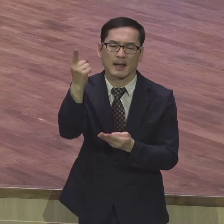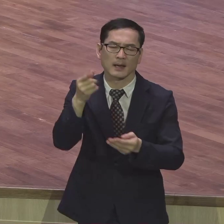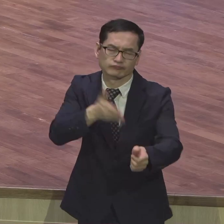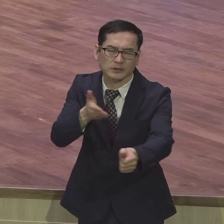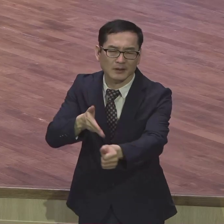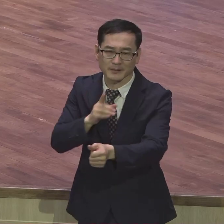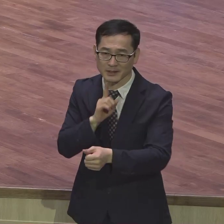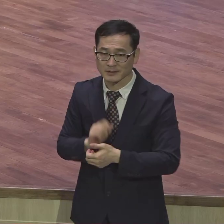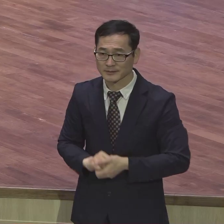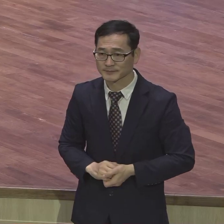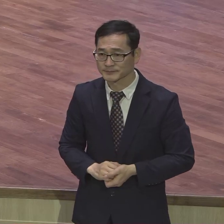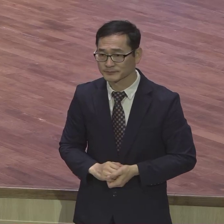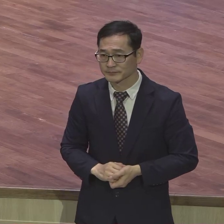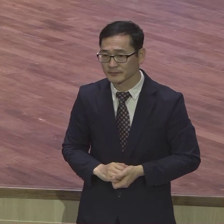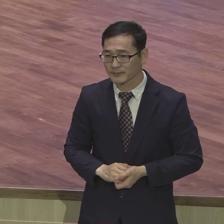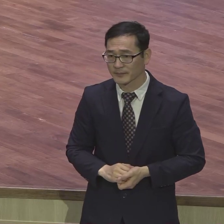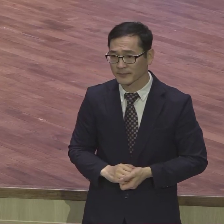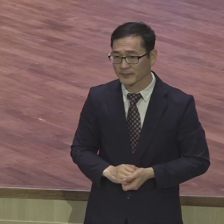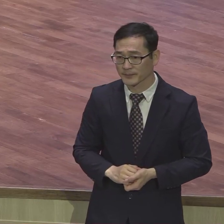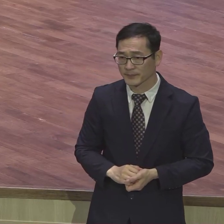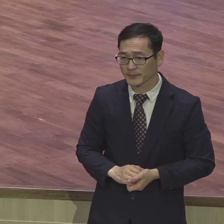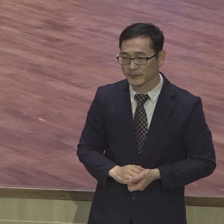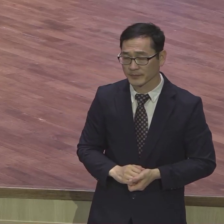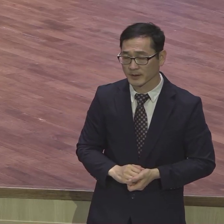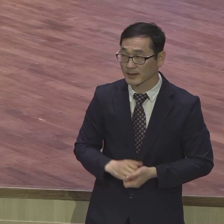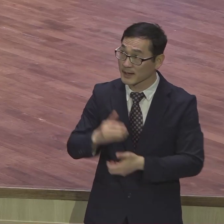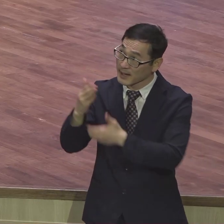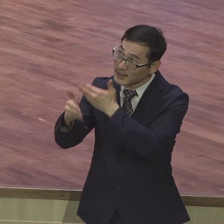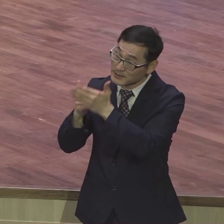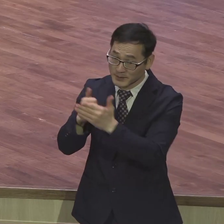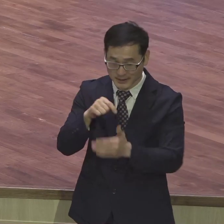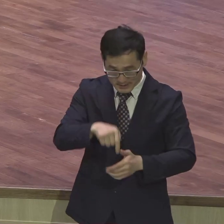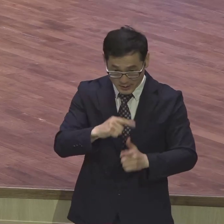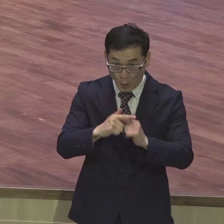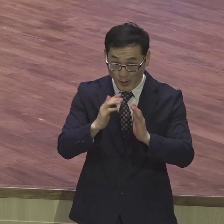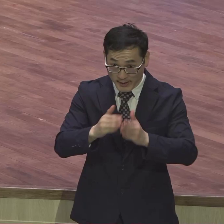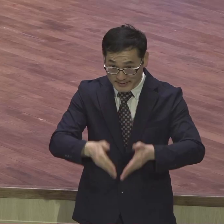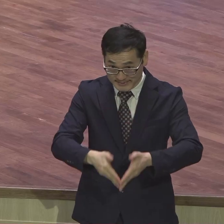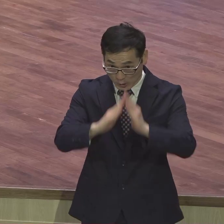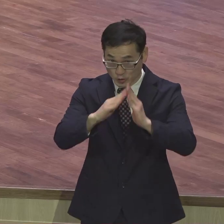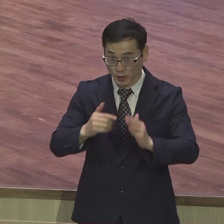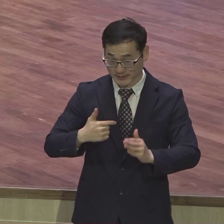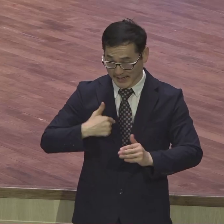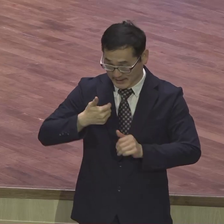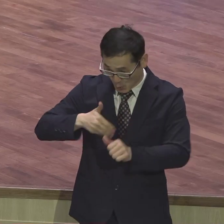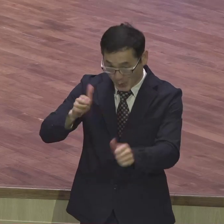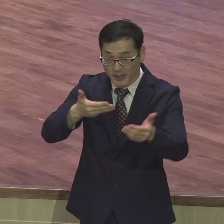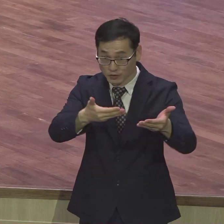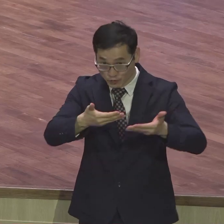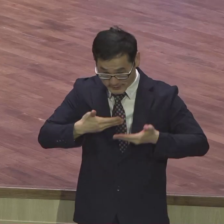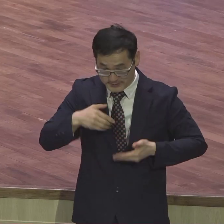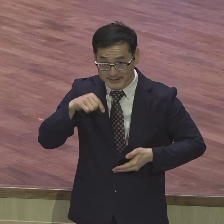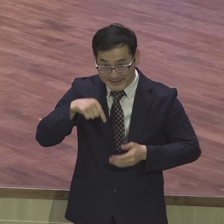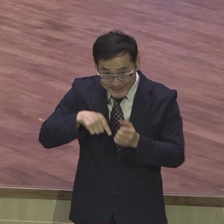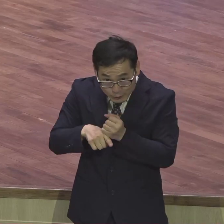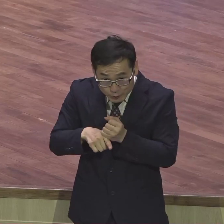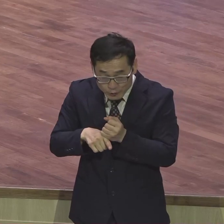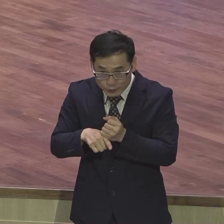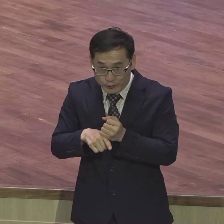성도들 하나님께서 우리 교회를 세우시고 또 나를 이곳으로 부르신 이유를 아시고 이 교회